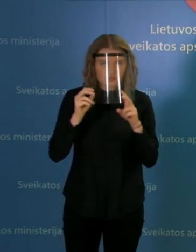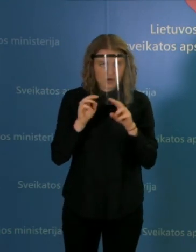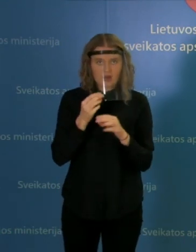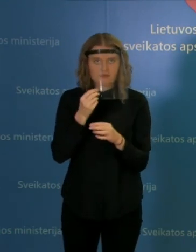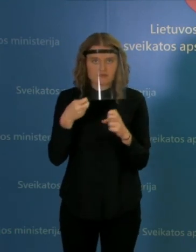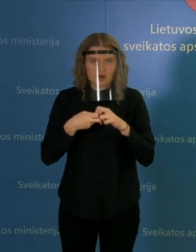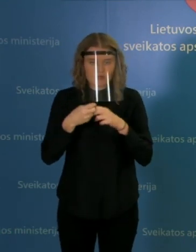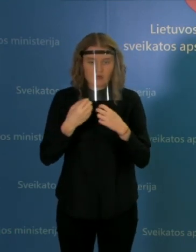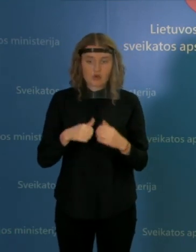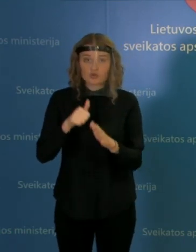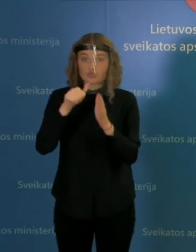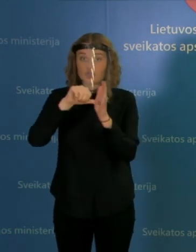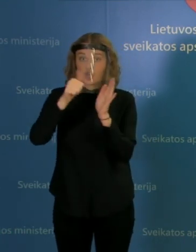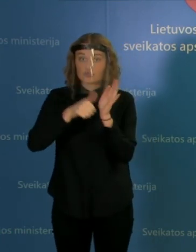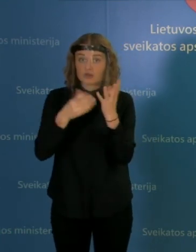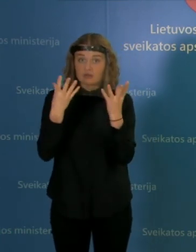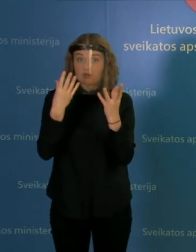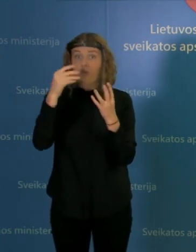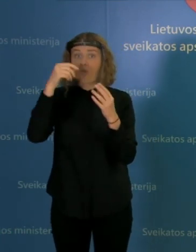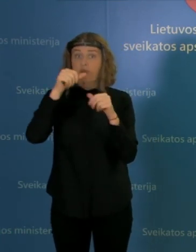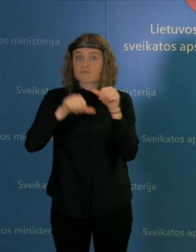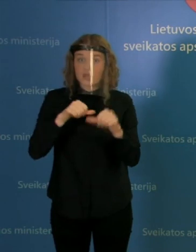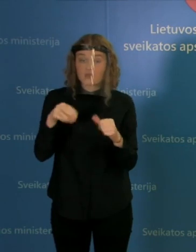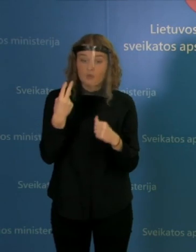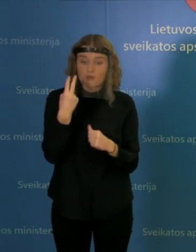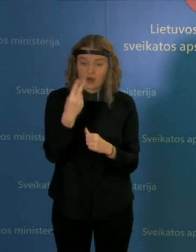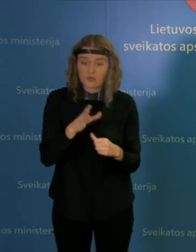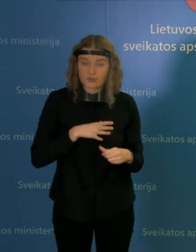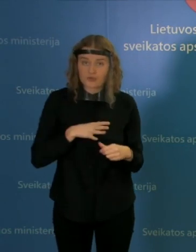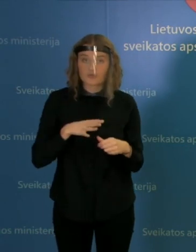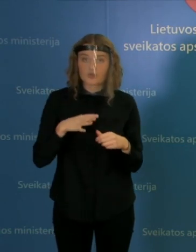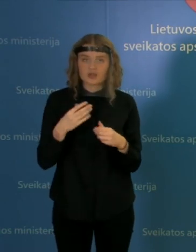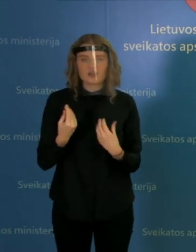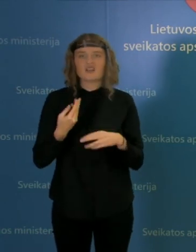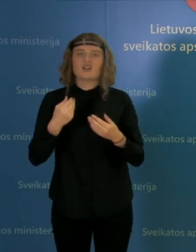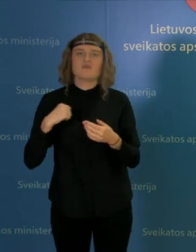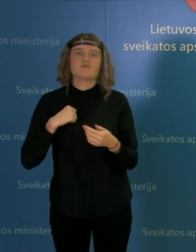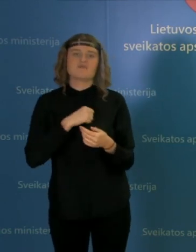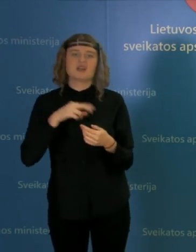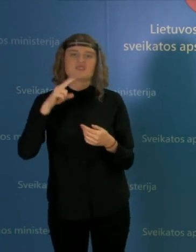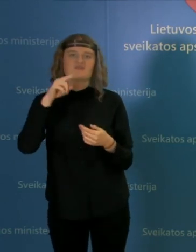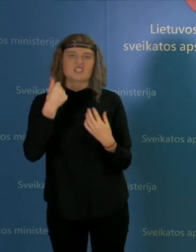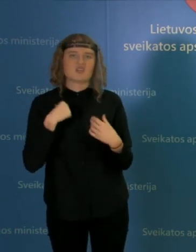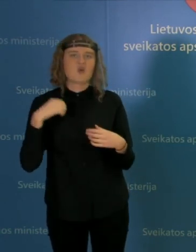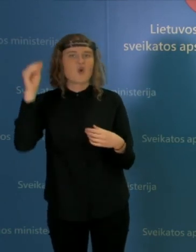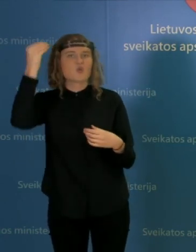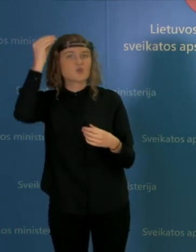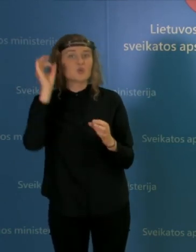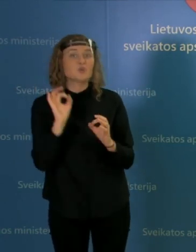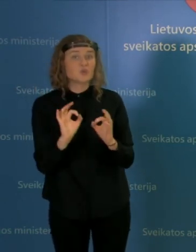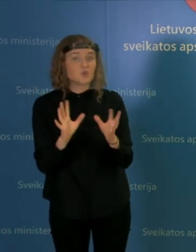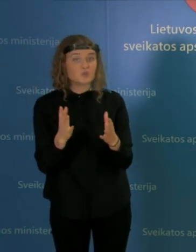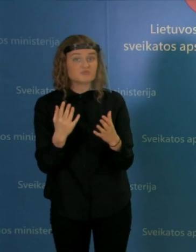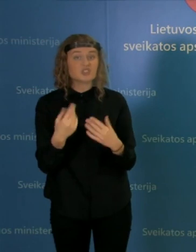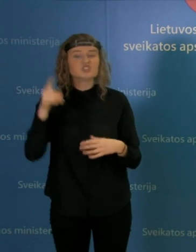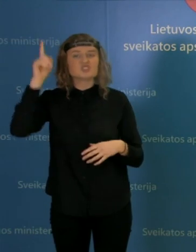metų. Labai gaila, kad vaistinės nepasirūpino. Ta klausima kelia paskutinė minutė. Tikrai žinojo,